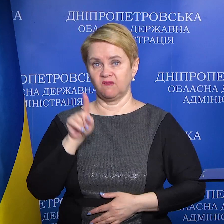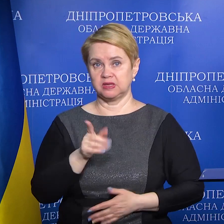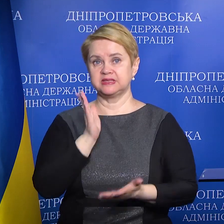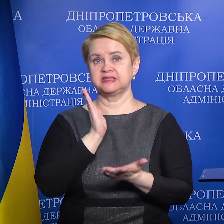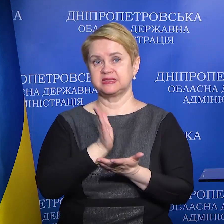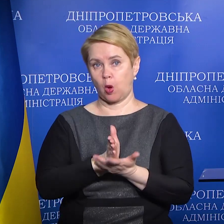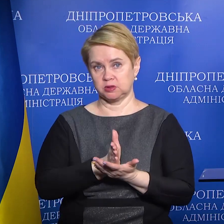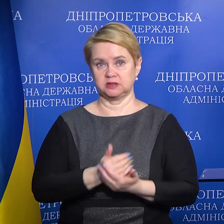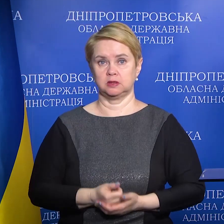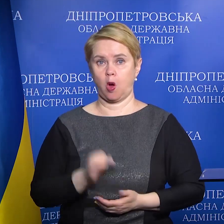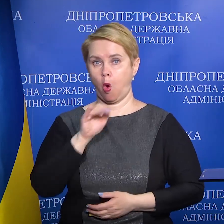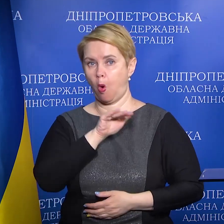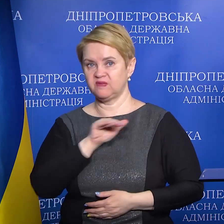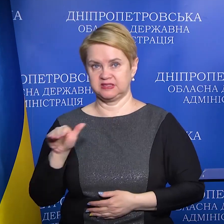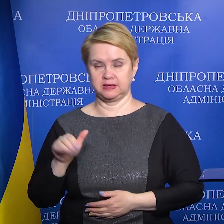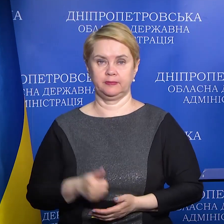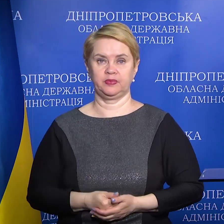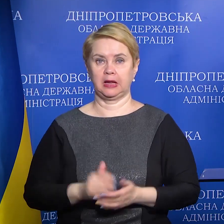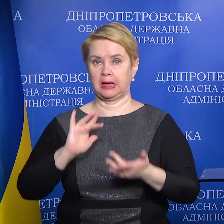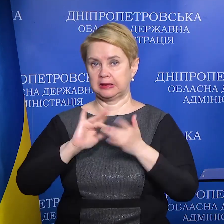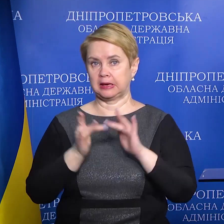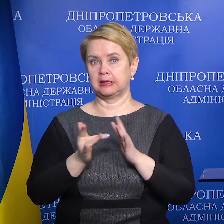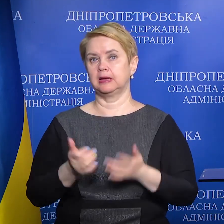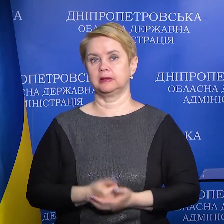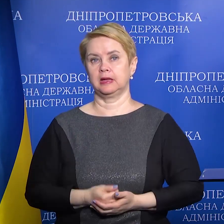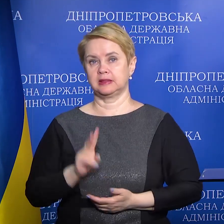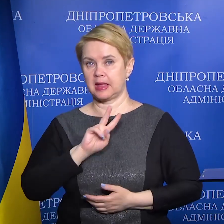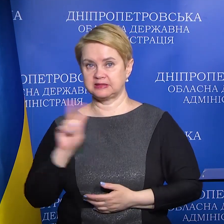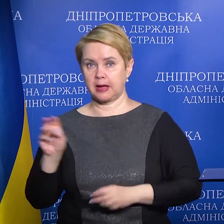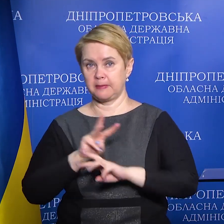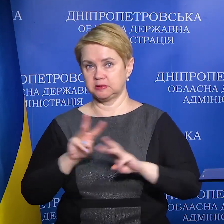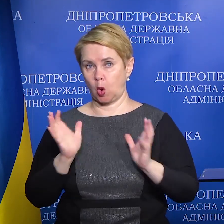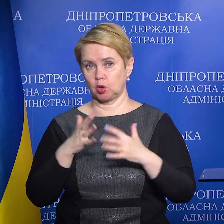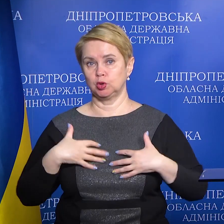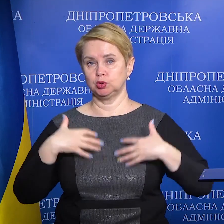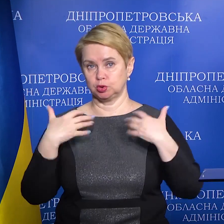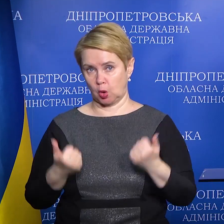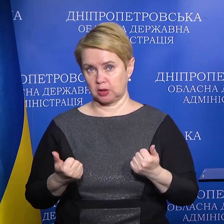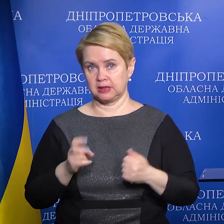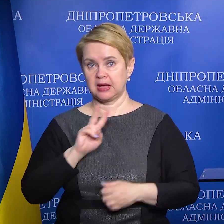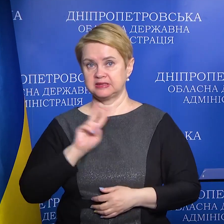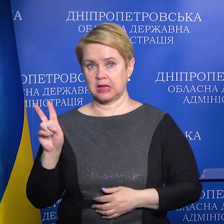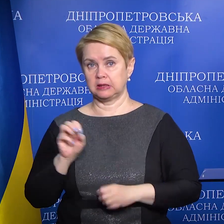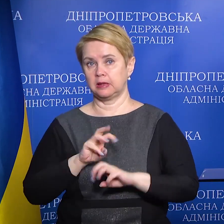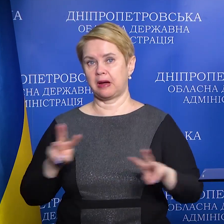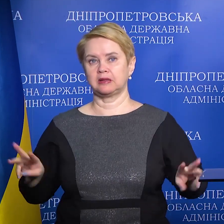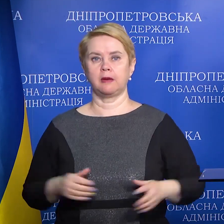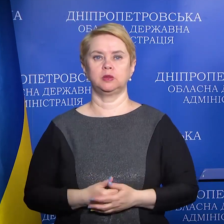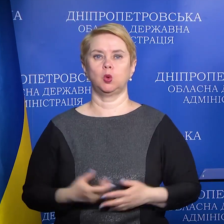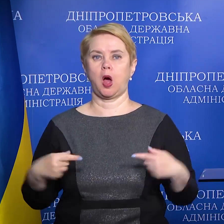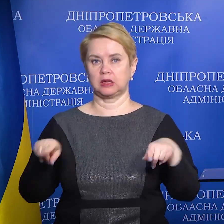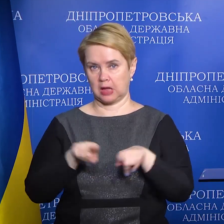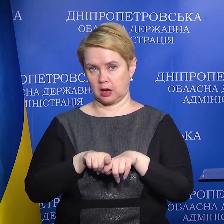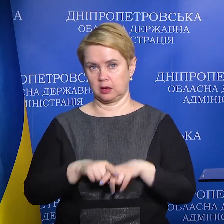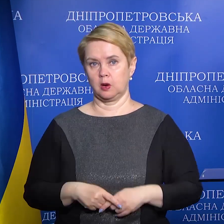знаходяться в офіційному інтернет-ресурсі, як на сайті Міністерства охорони здоров'я, так і на сайті департаменту, а